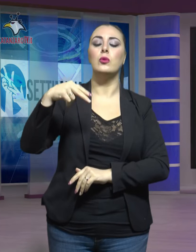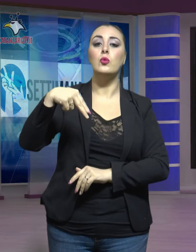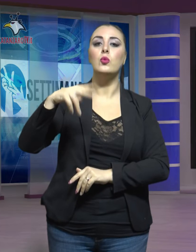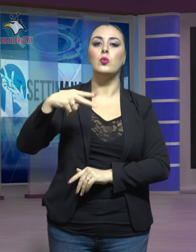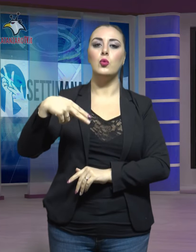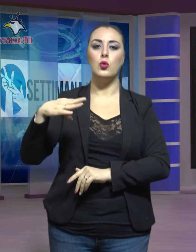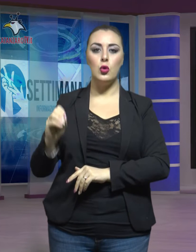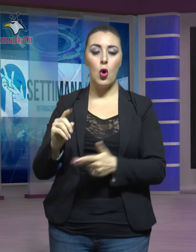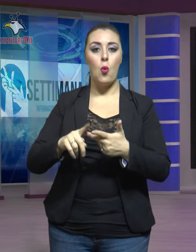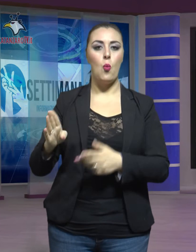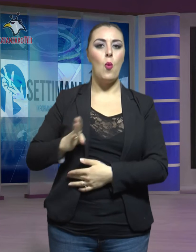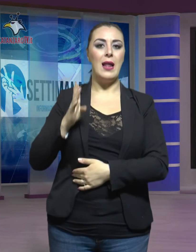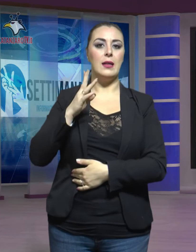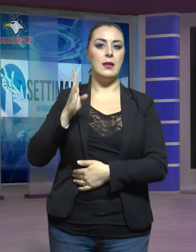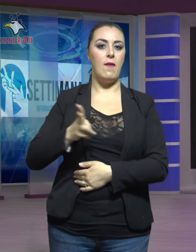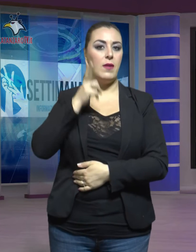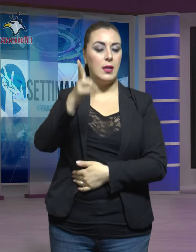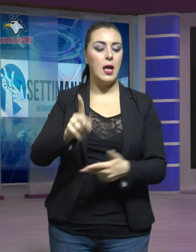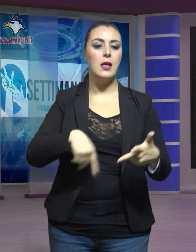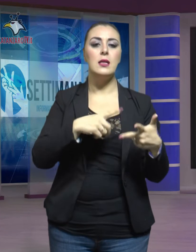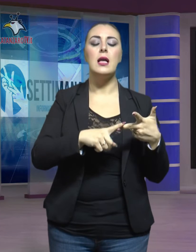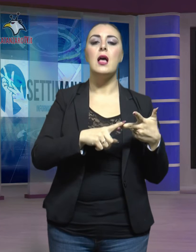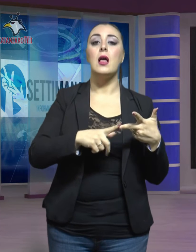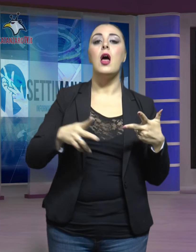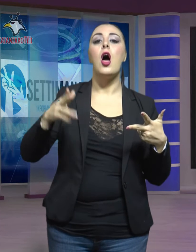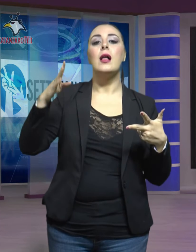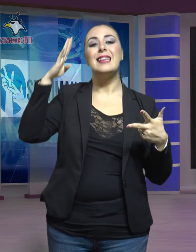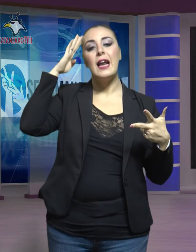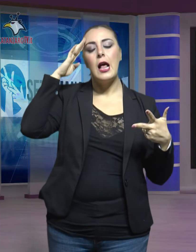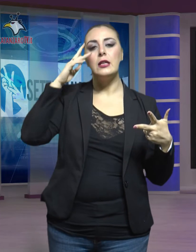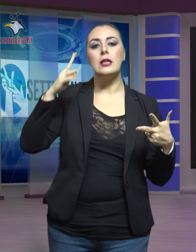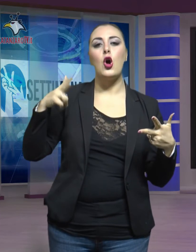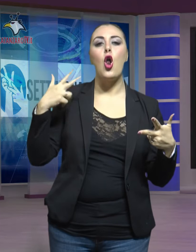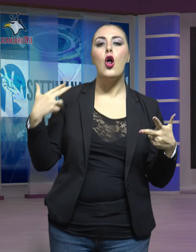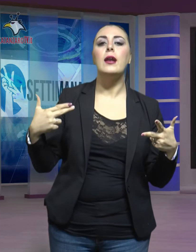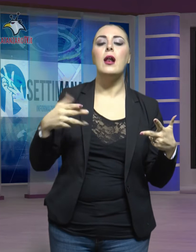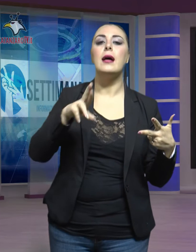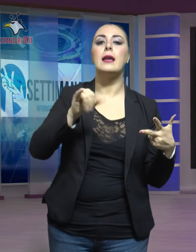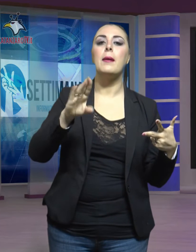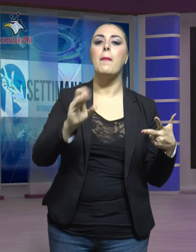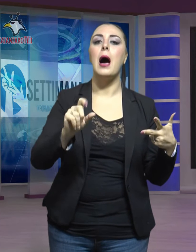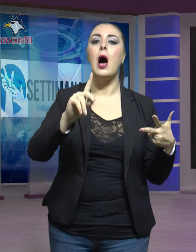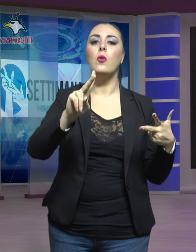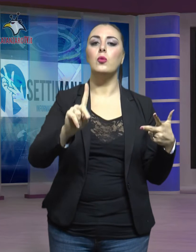Finanza ed il tenente colonnello Ribaudo dei Carabinieri.